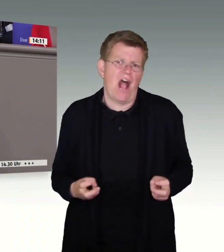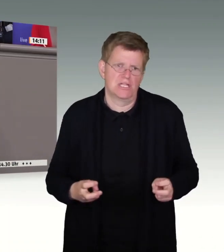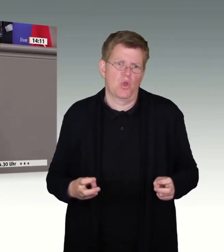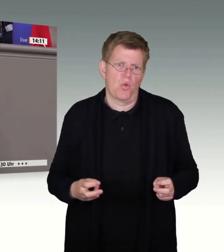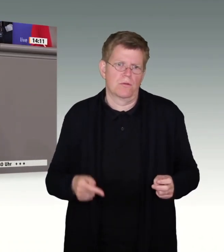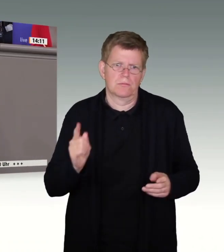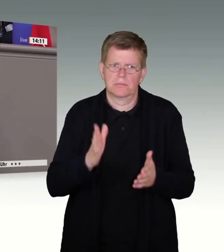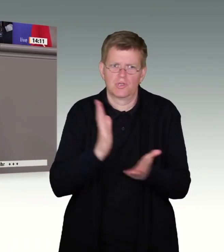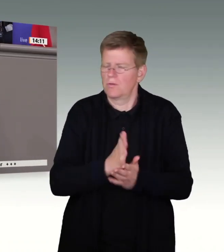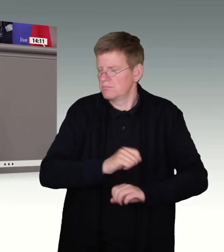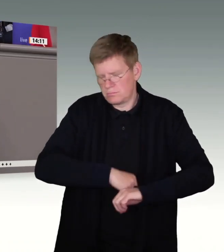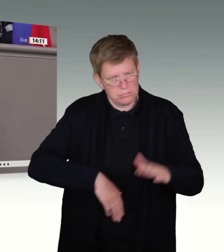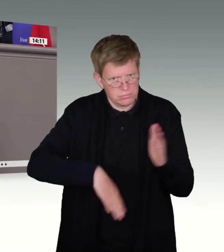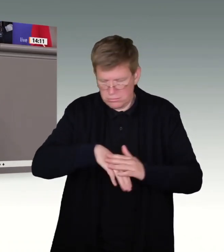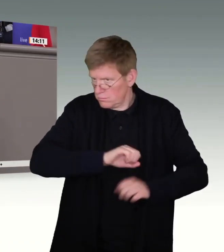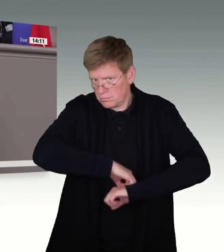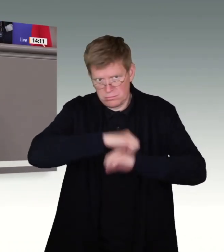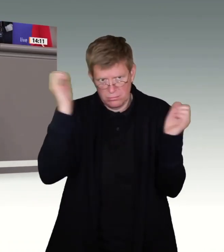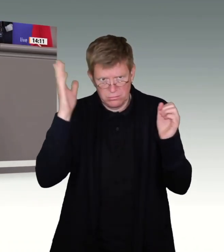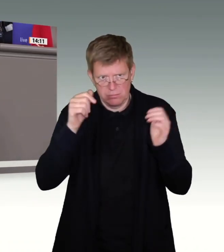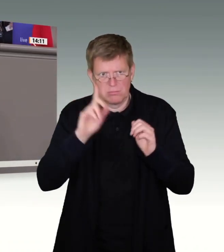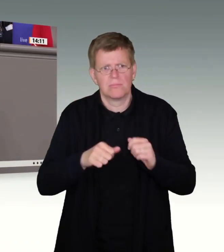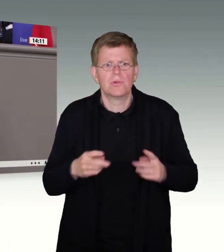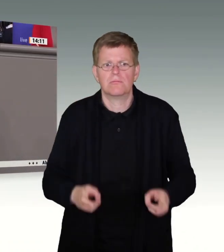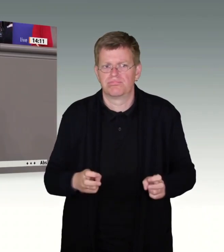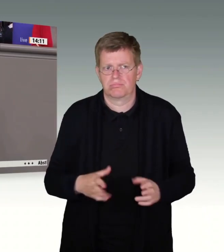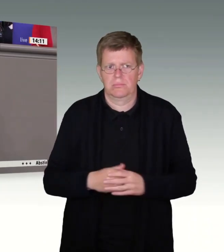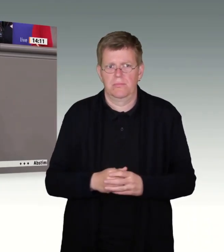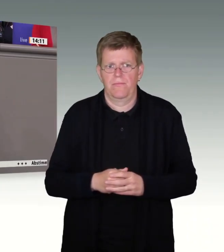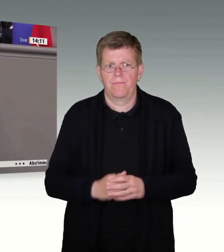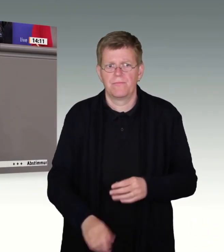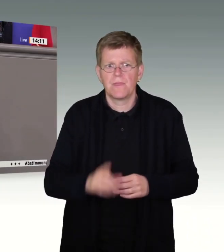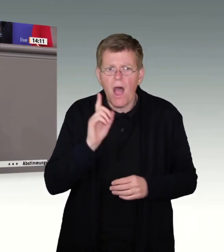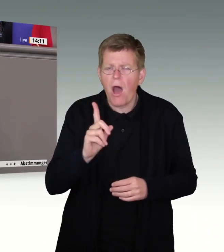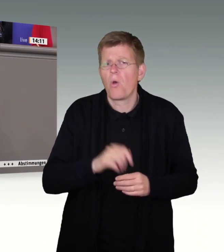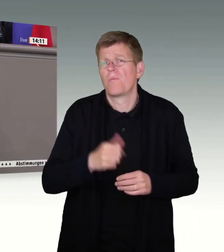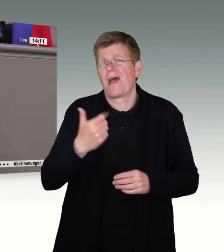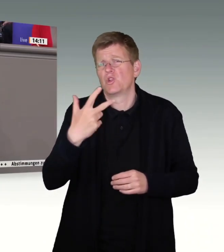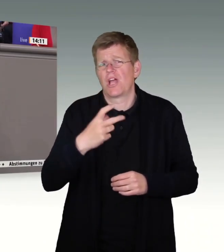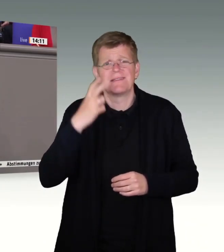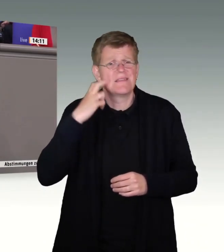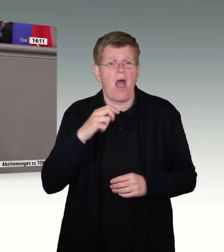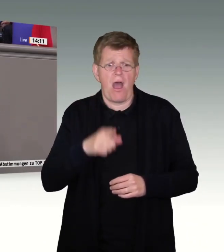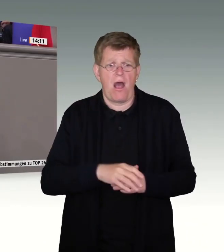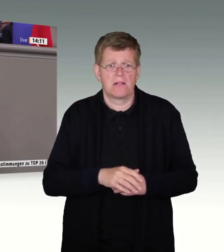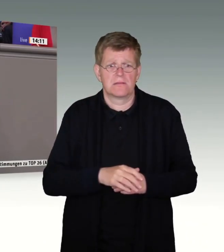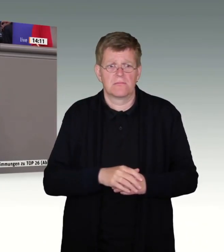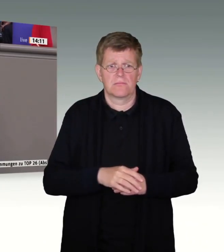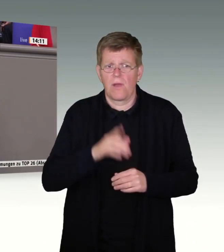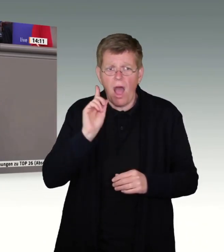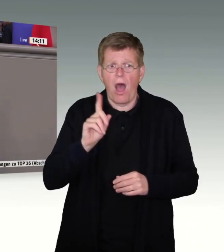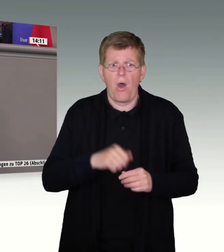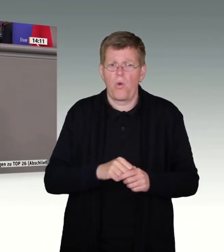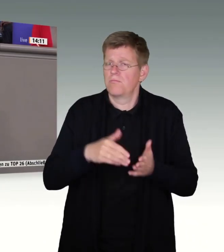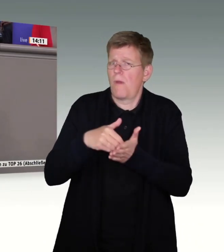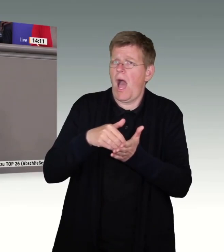völlig enthemmte Afrikaner, dann noch vaginal. Der Siegauenvergewaltiger, ein 31-jähriger abgelehnter Ganar, bedrohte